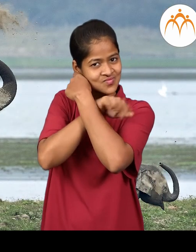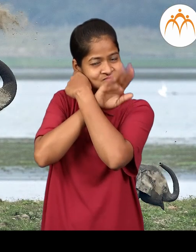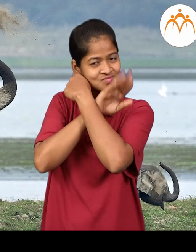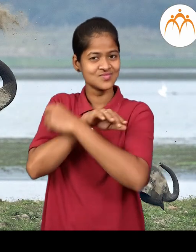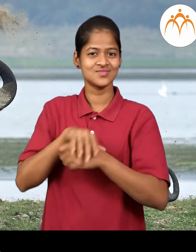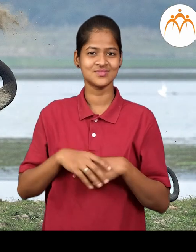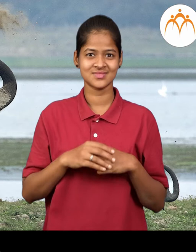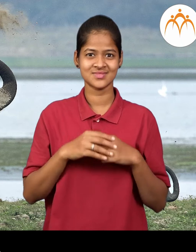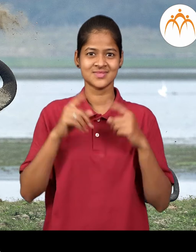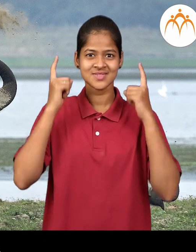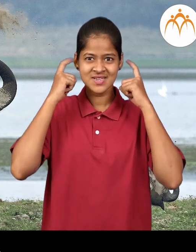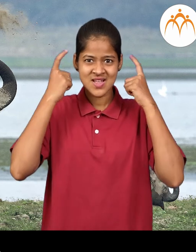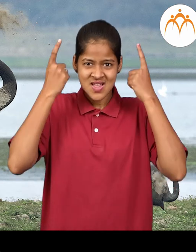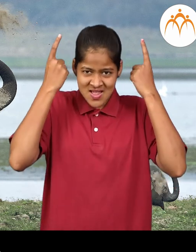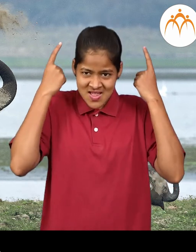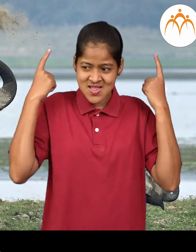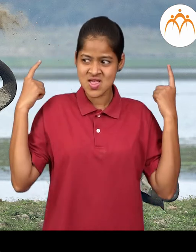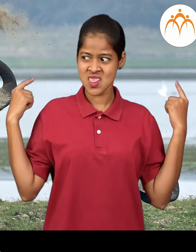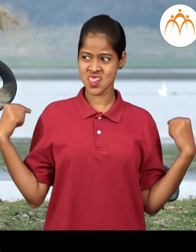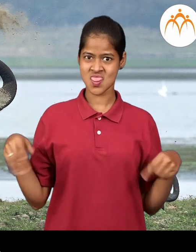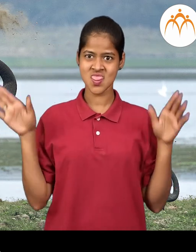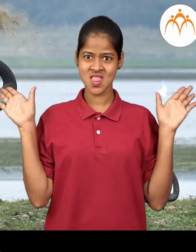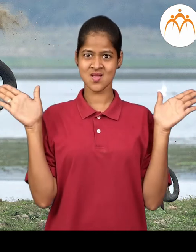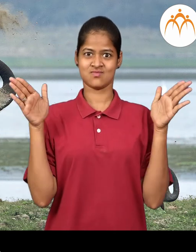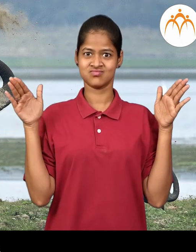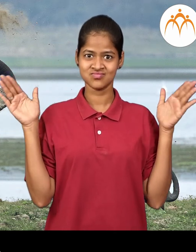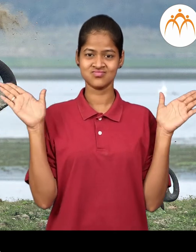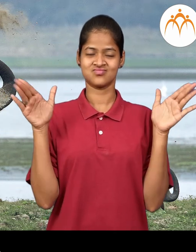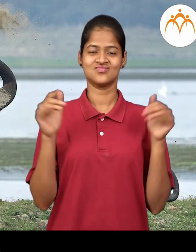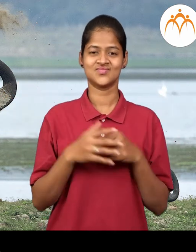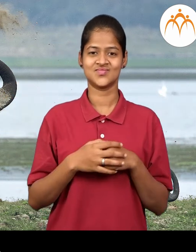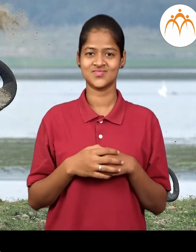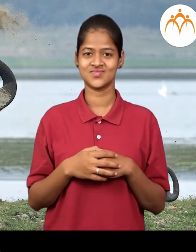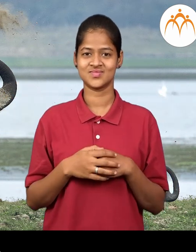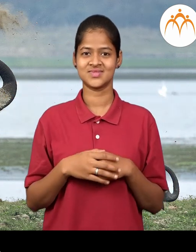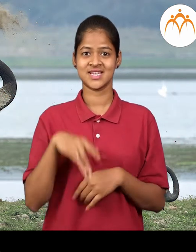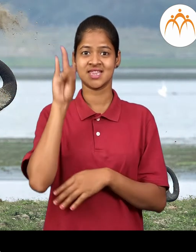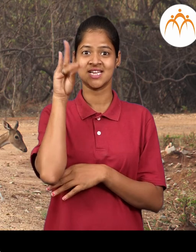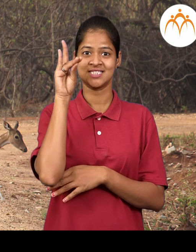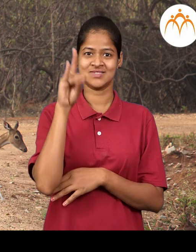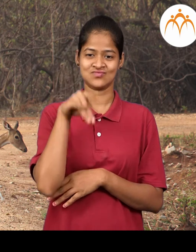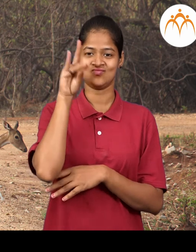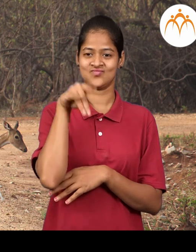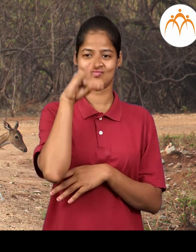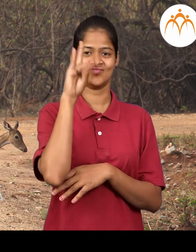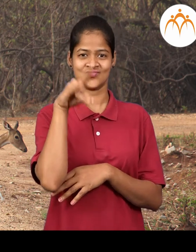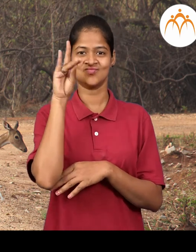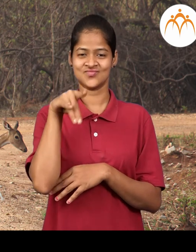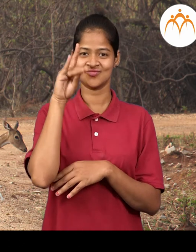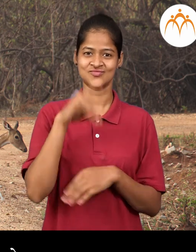हत्तीचे कान सुपासारखे असतात हरीण